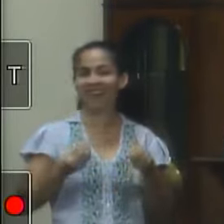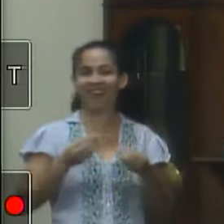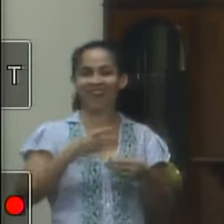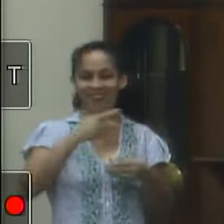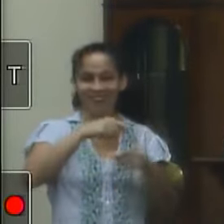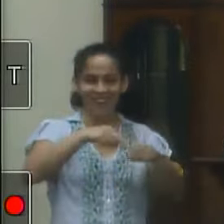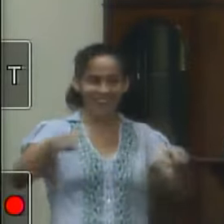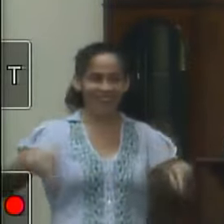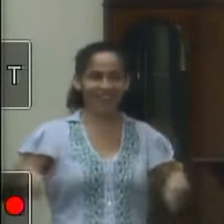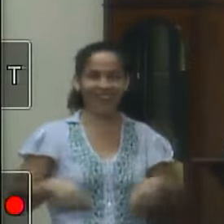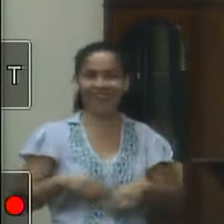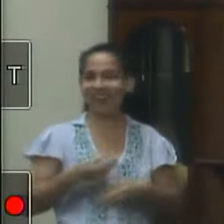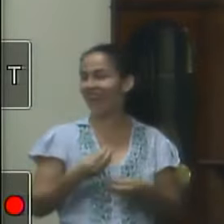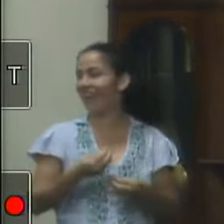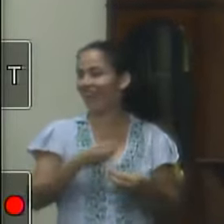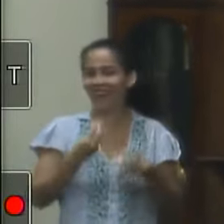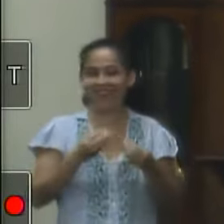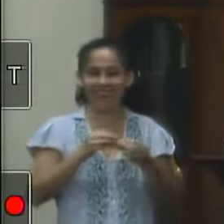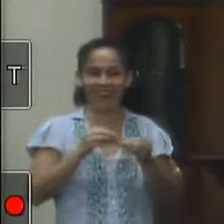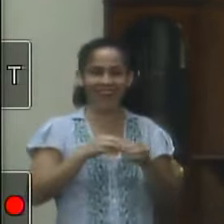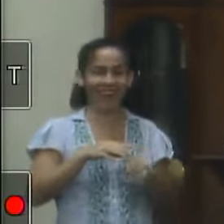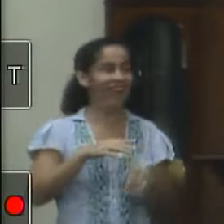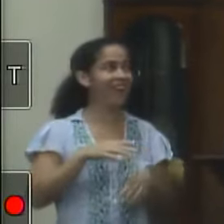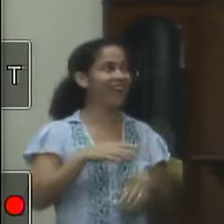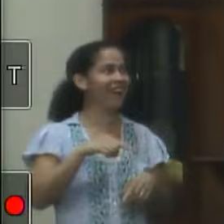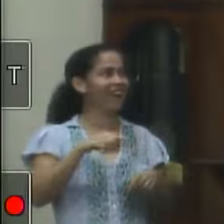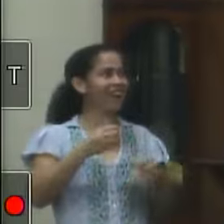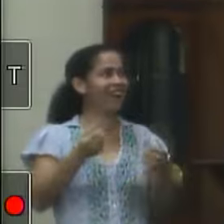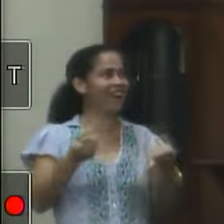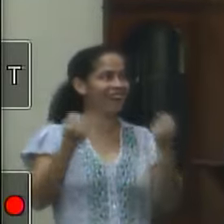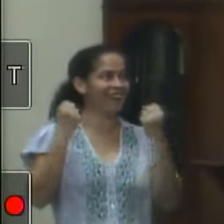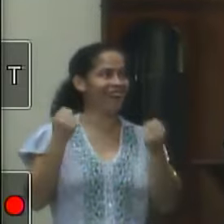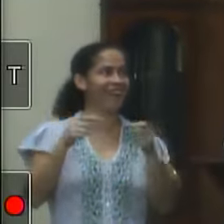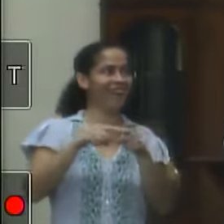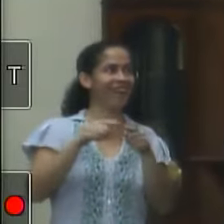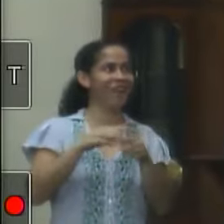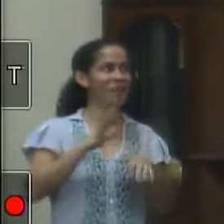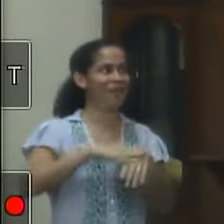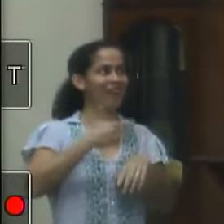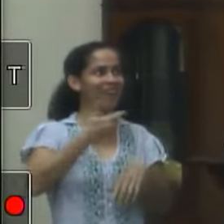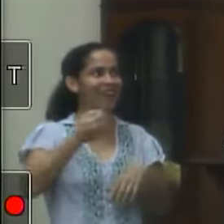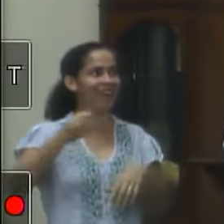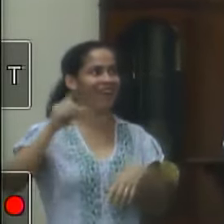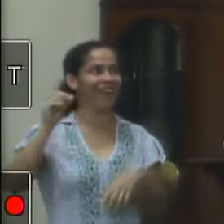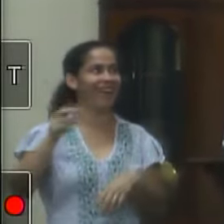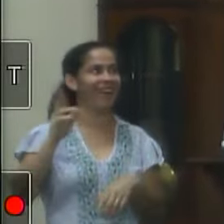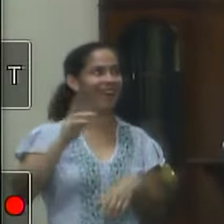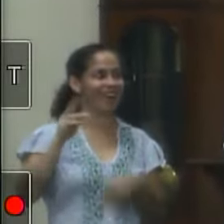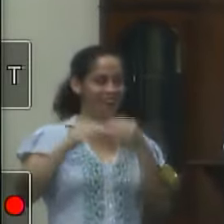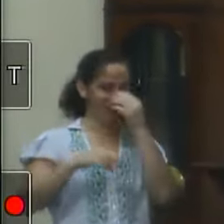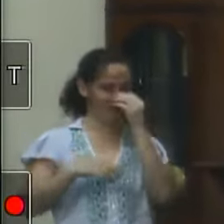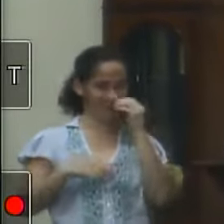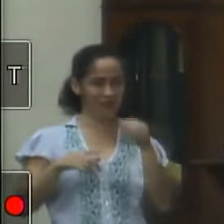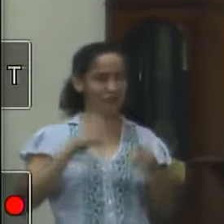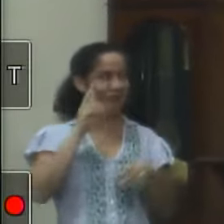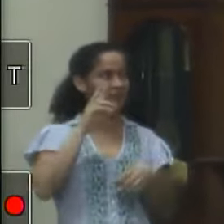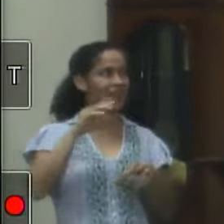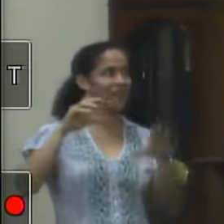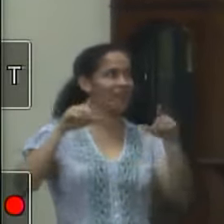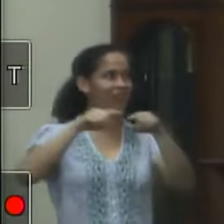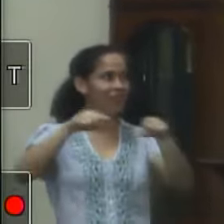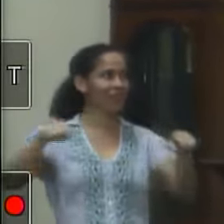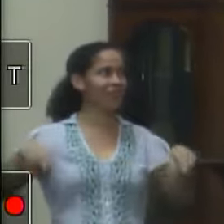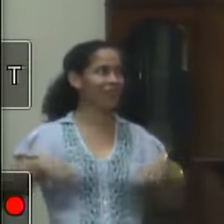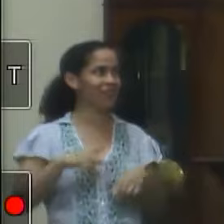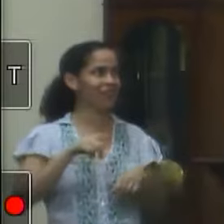também para o centro de referência do idoso isso é uma dotação orçamentária então são mais de 20 mil reais você que está me vendo aqui para as quadras